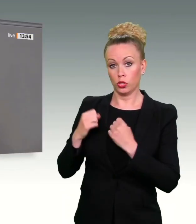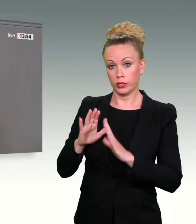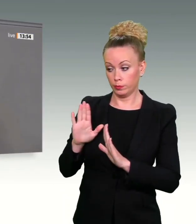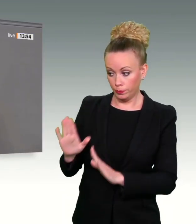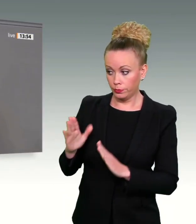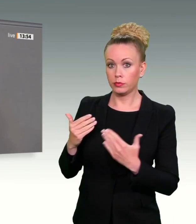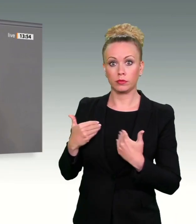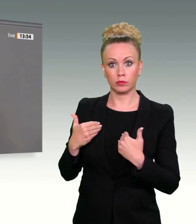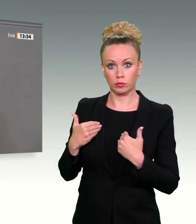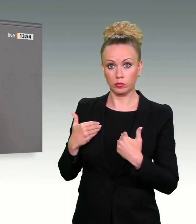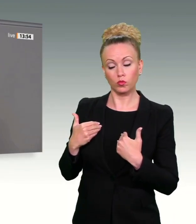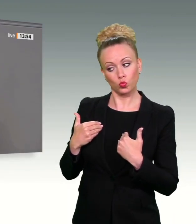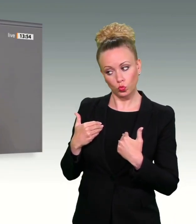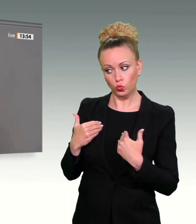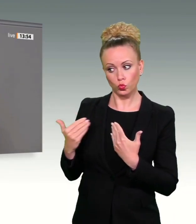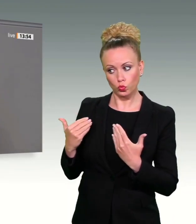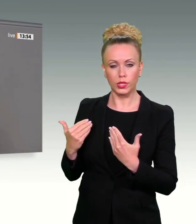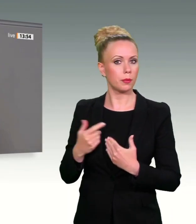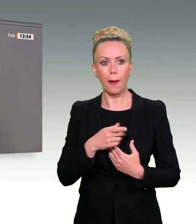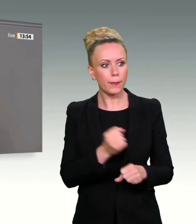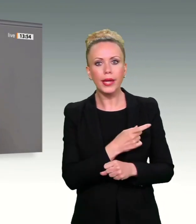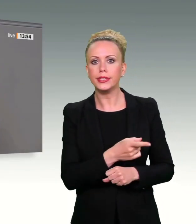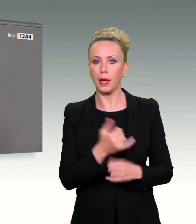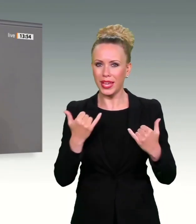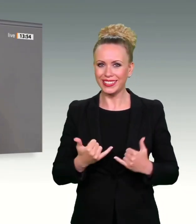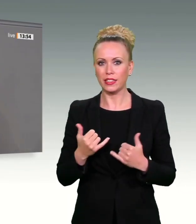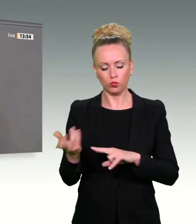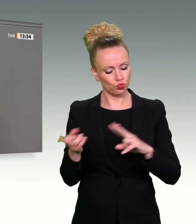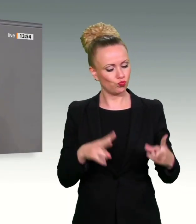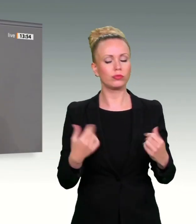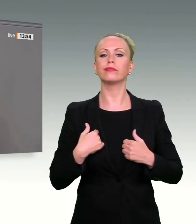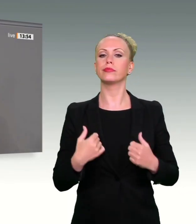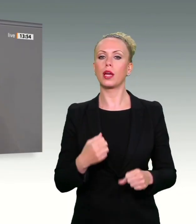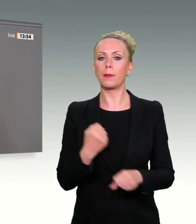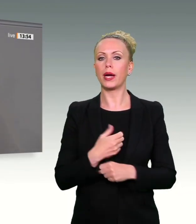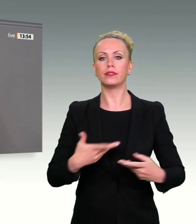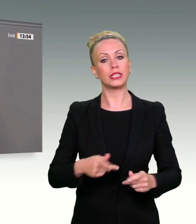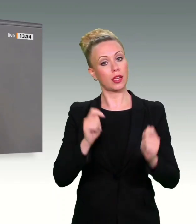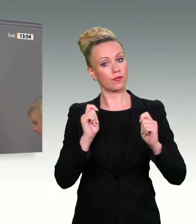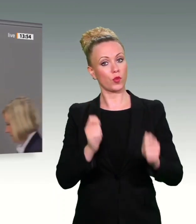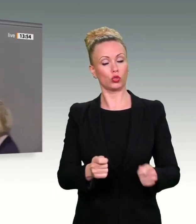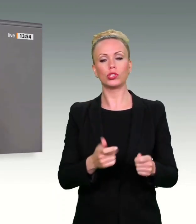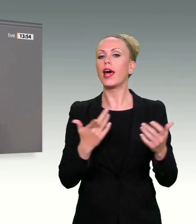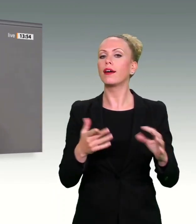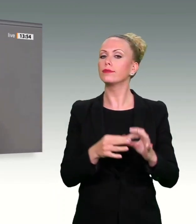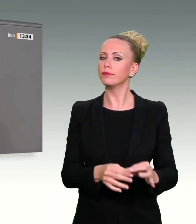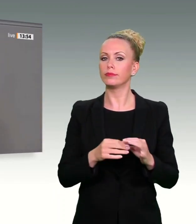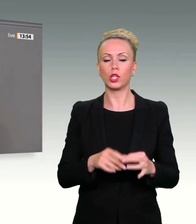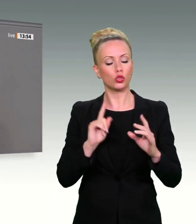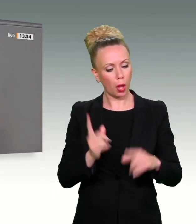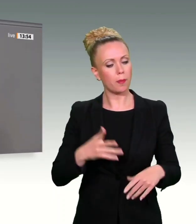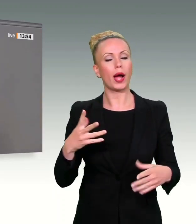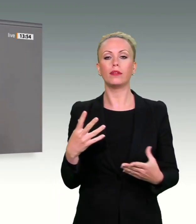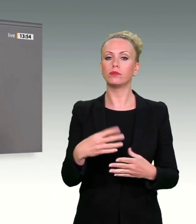Ernstes wieder hierhin und machen einen offen verfassungswidrigen Vorschlag zu einer anlasslosen Vorratsdatenspeicherung. Denn nichts anderes